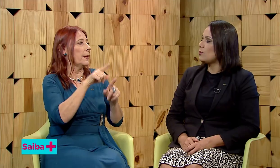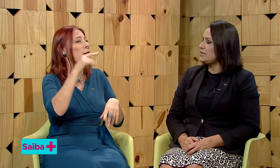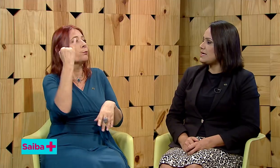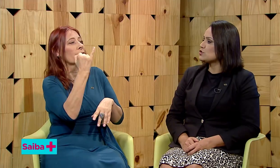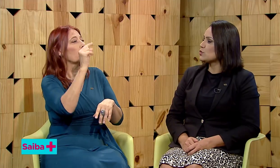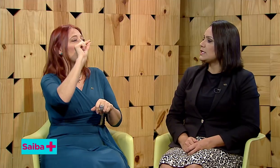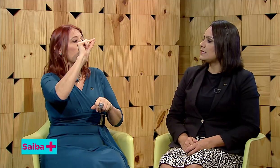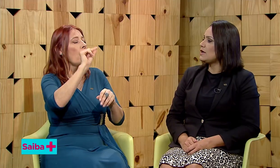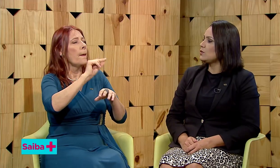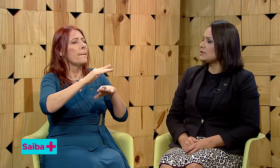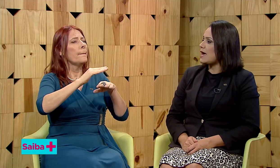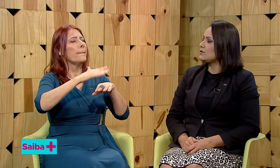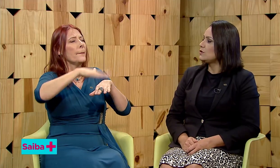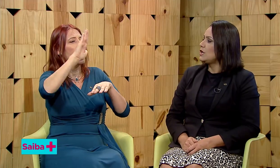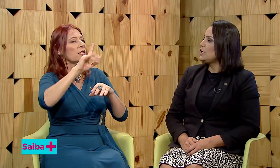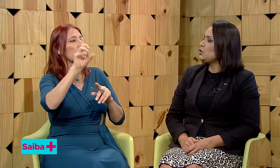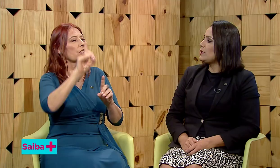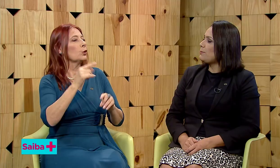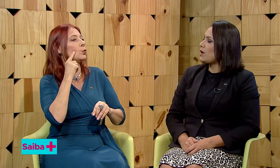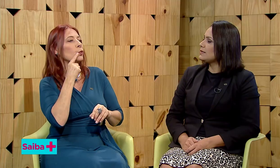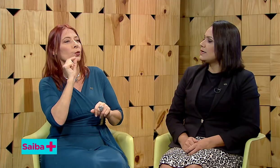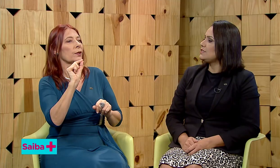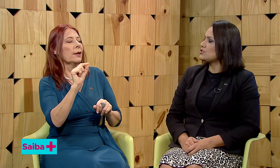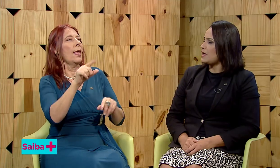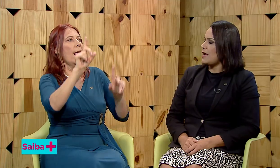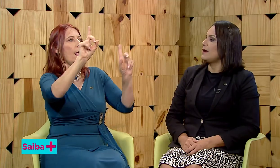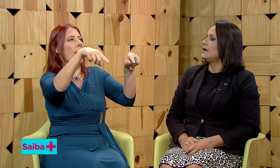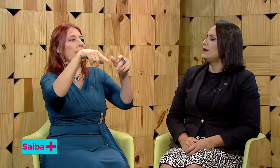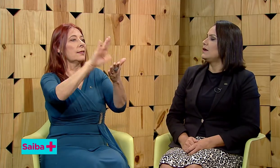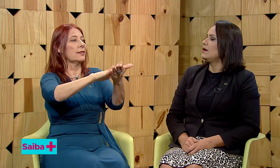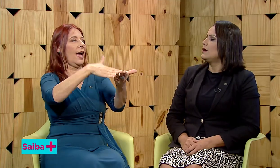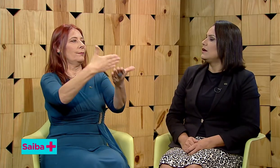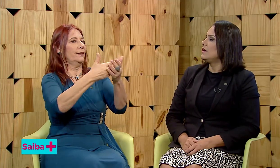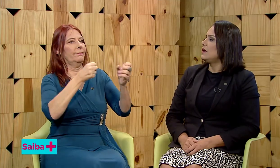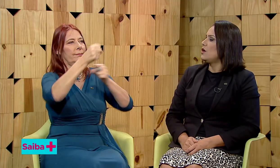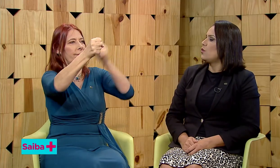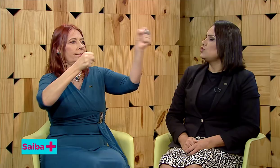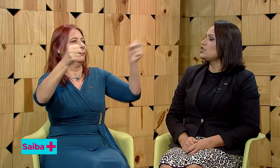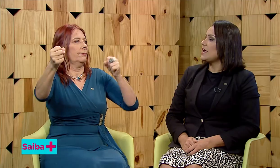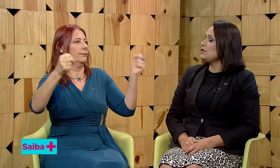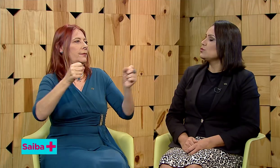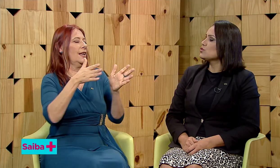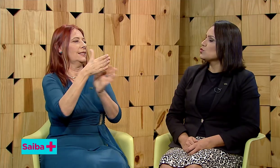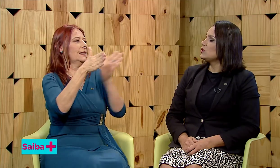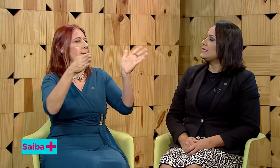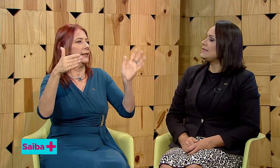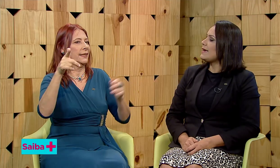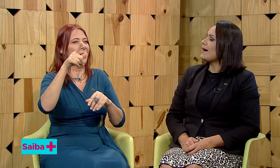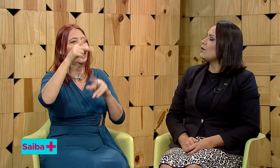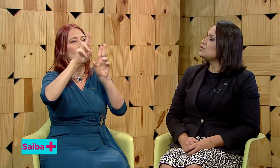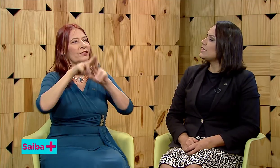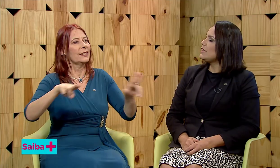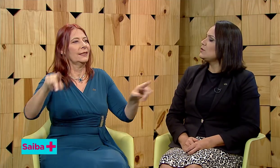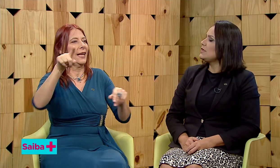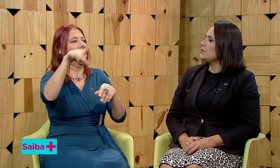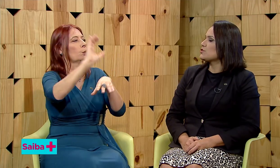comunidade surda tem lutado. E o importante é o direito do surdo, é ter o direito linguístico